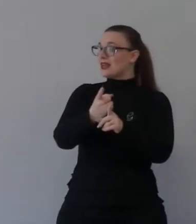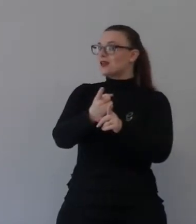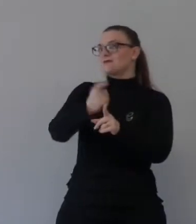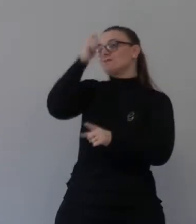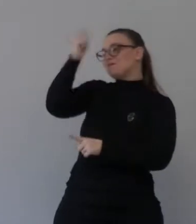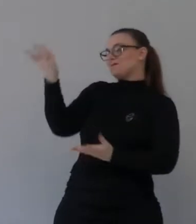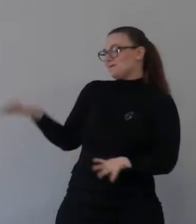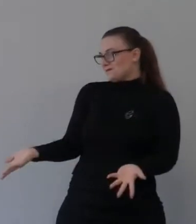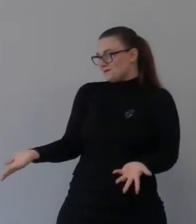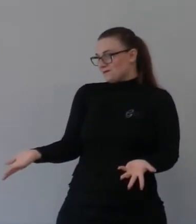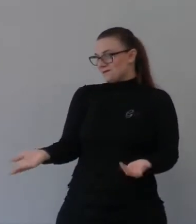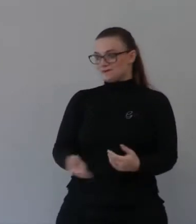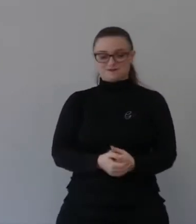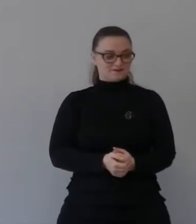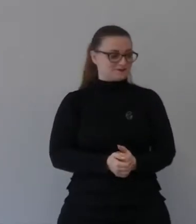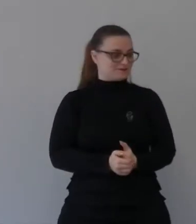è che dobbiamo essere come diceva